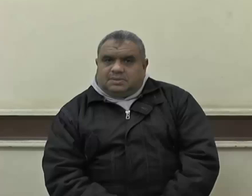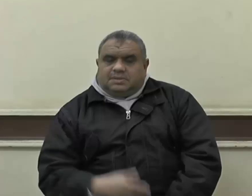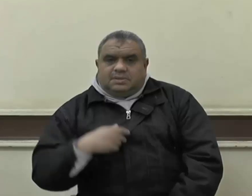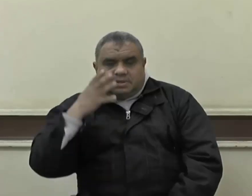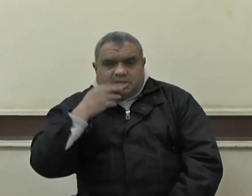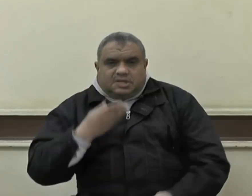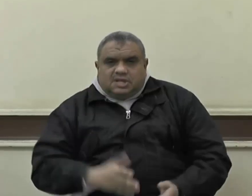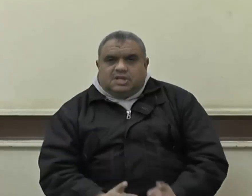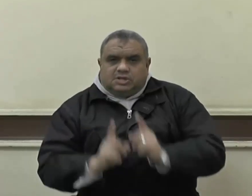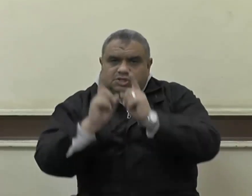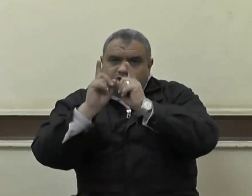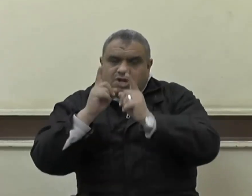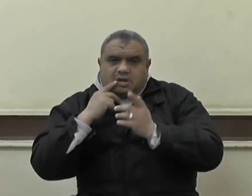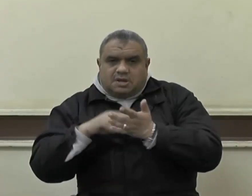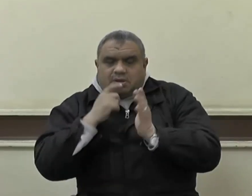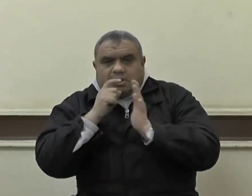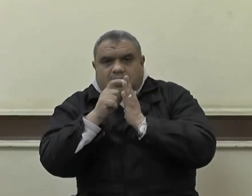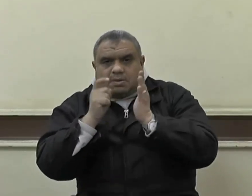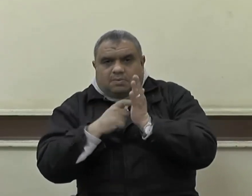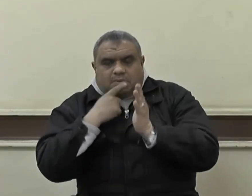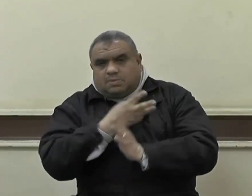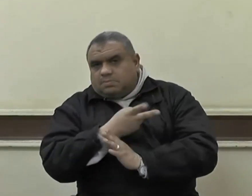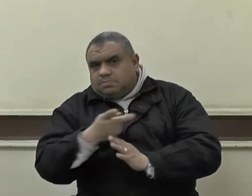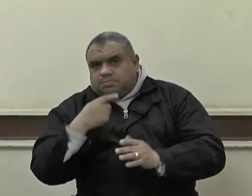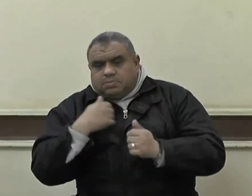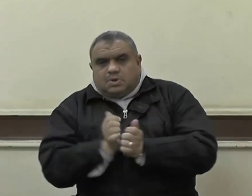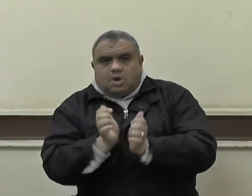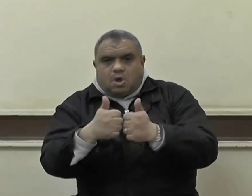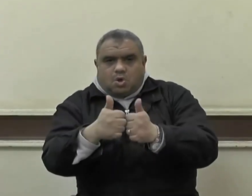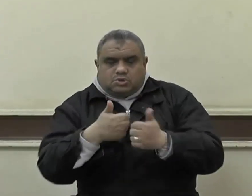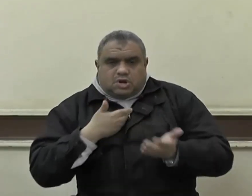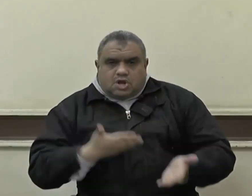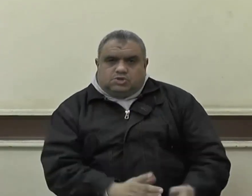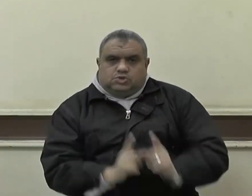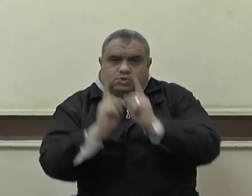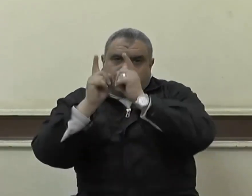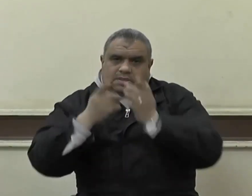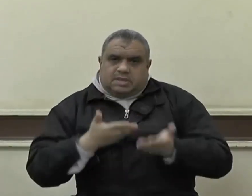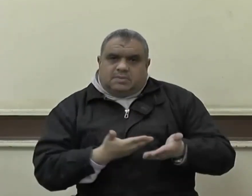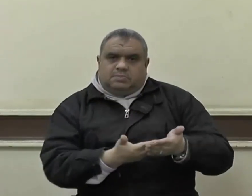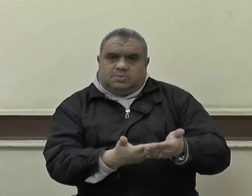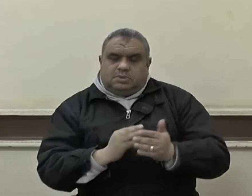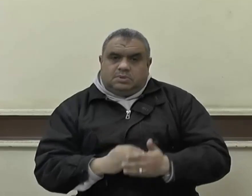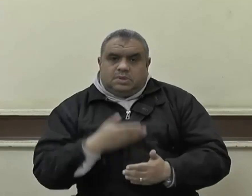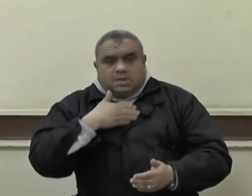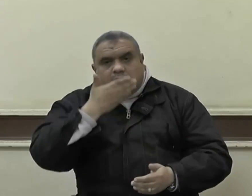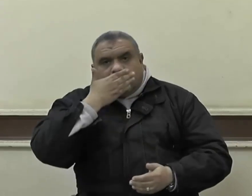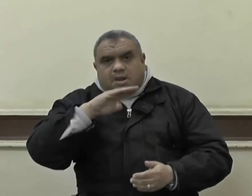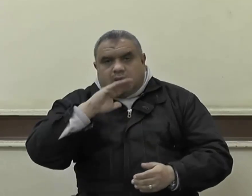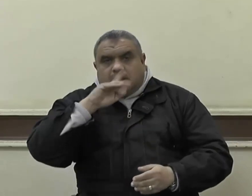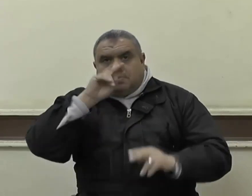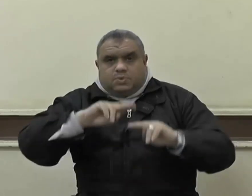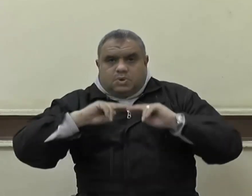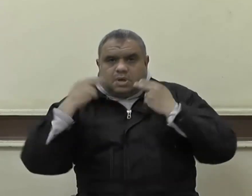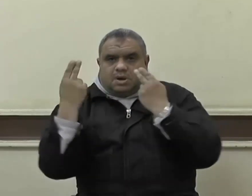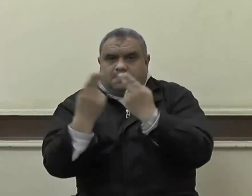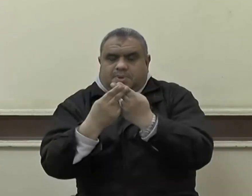فضل الشهادة وواجبنا نحو أسر الشهداء الحمد لله رب العالمين القائل في